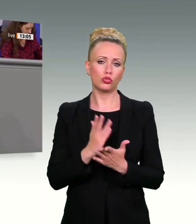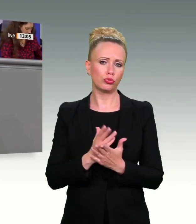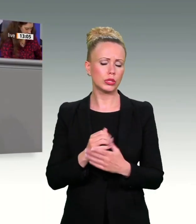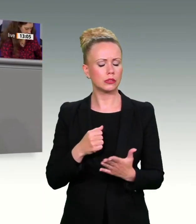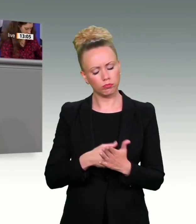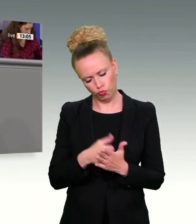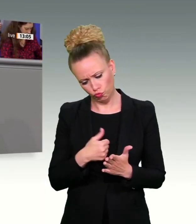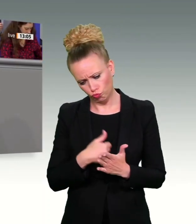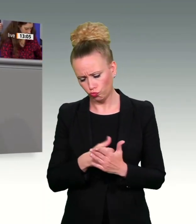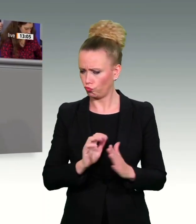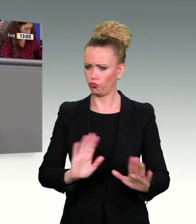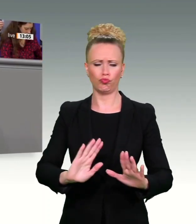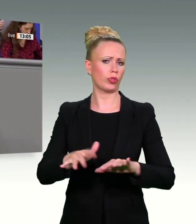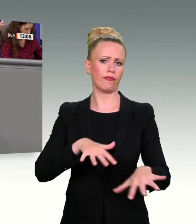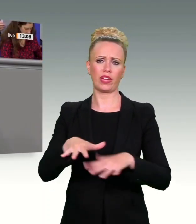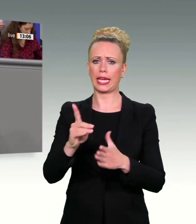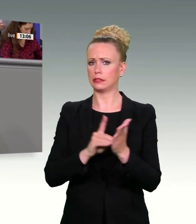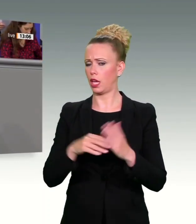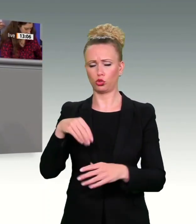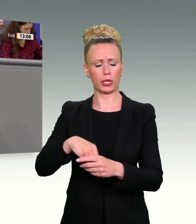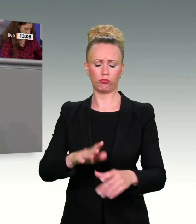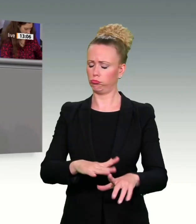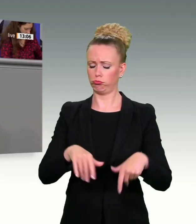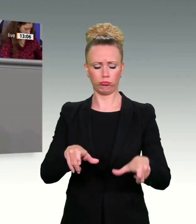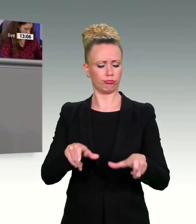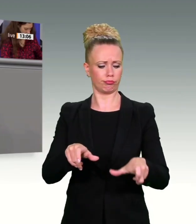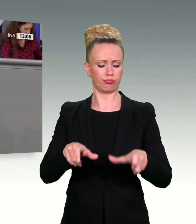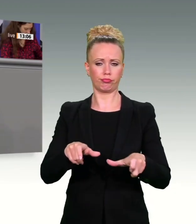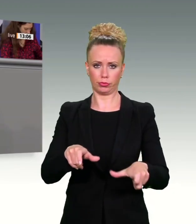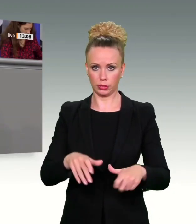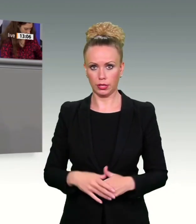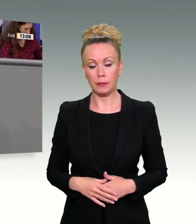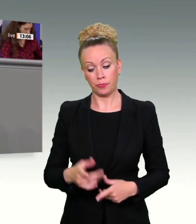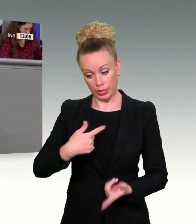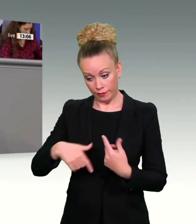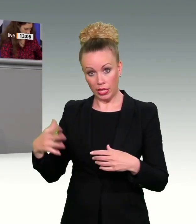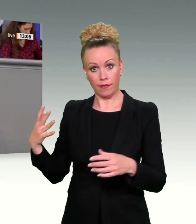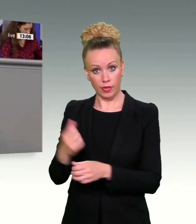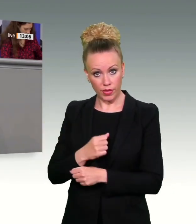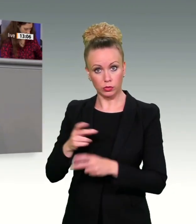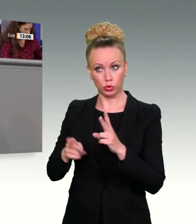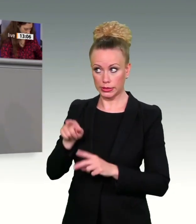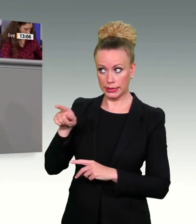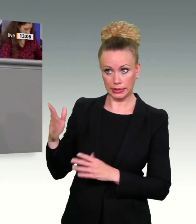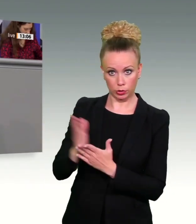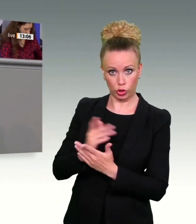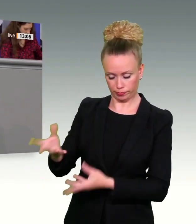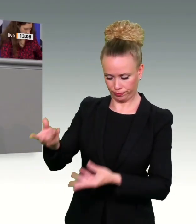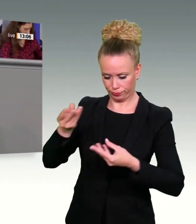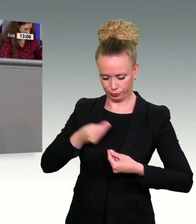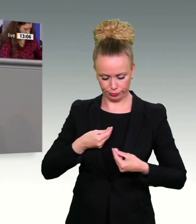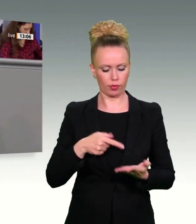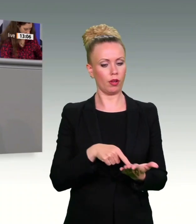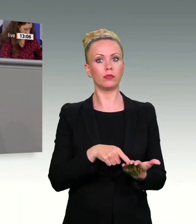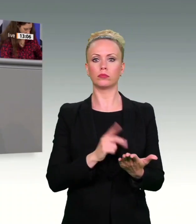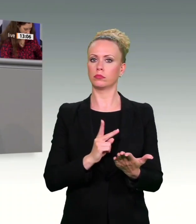Verkehrsdatenspeicherung. Wir nehmen die Entscheidungen des Verfassungsgerichts des Europäischen Gerichtshofs ernst und arbeiten auf Ihrer Grundlage